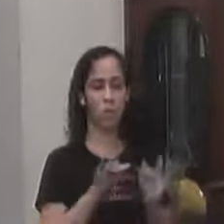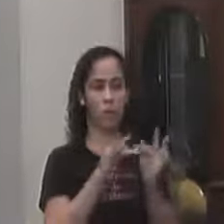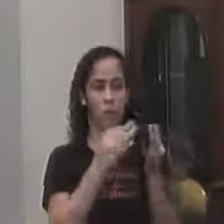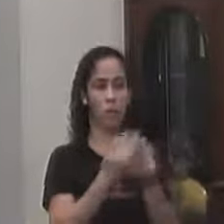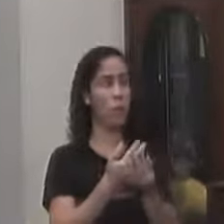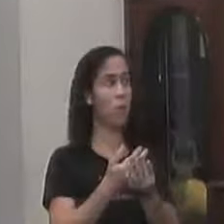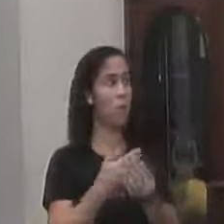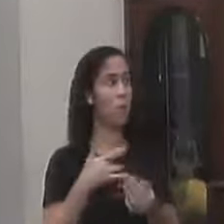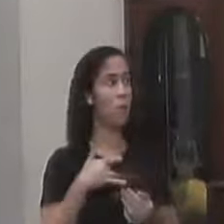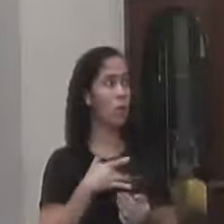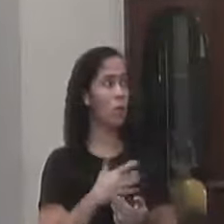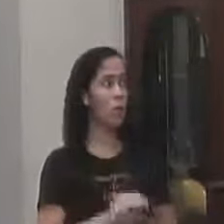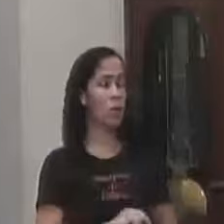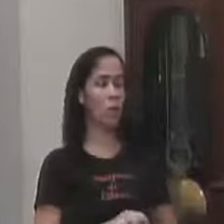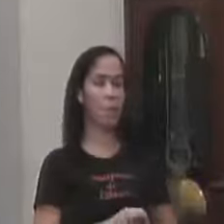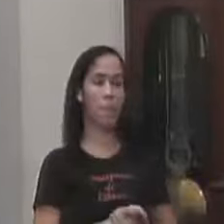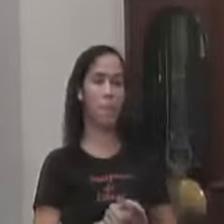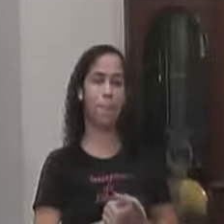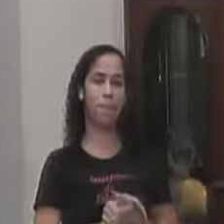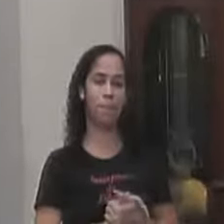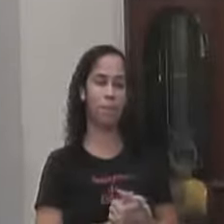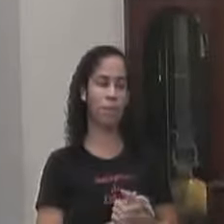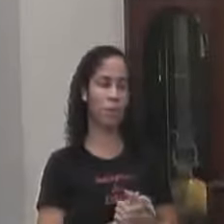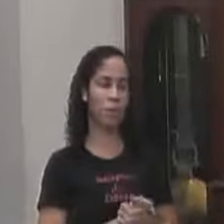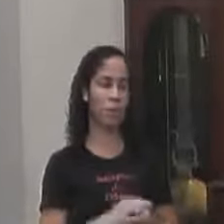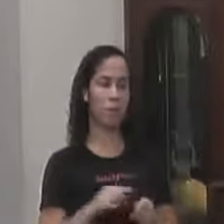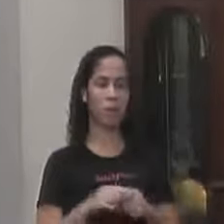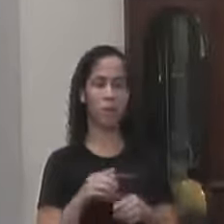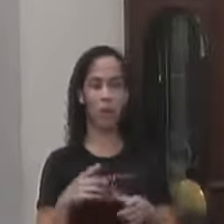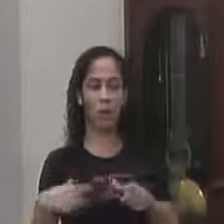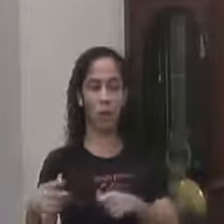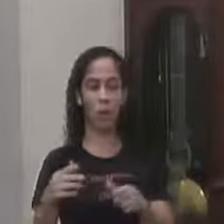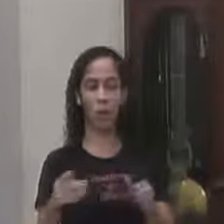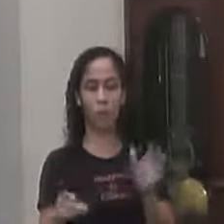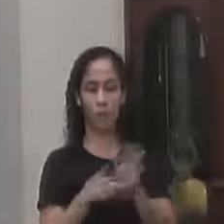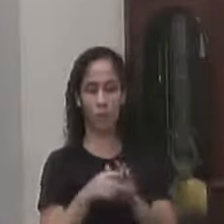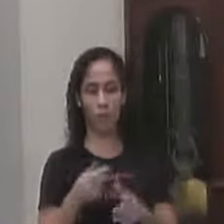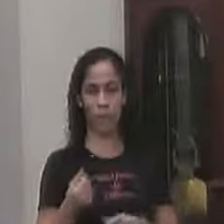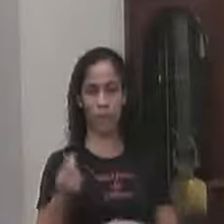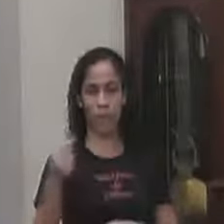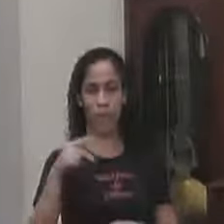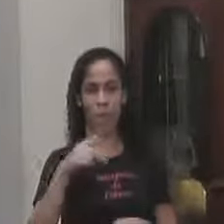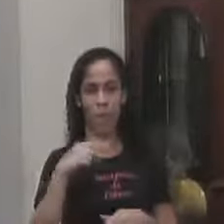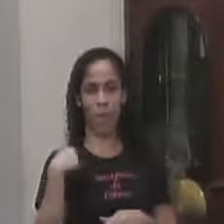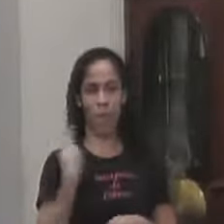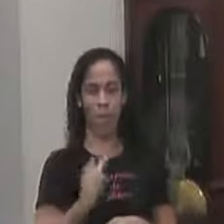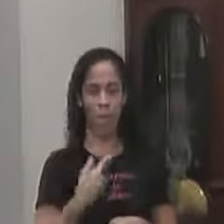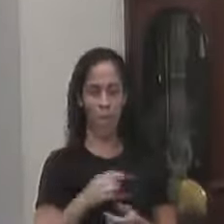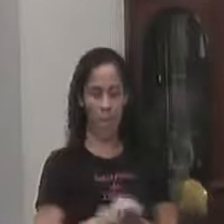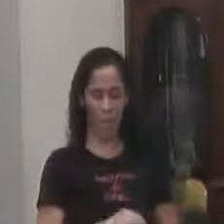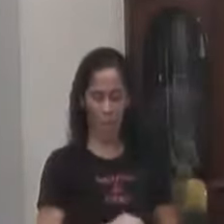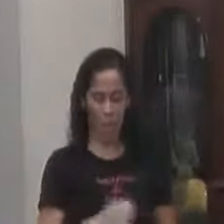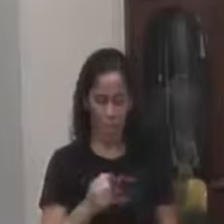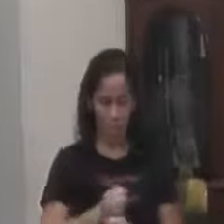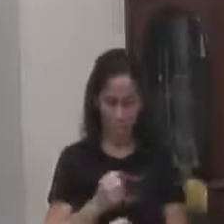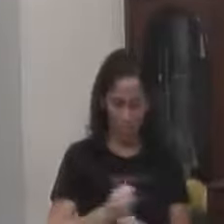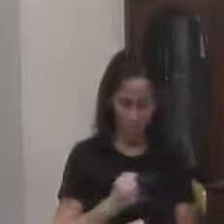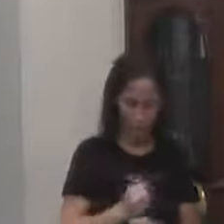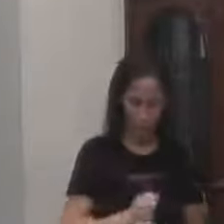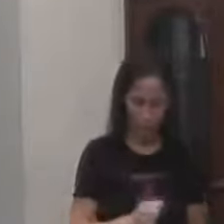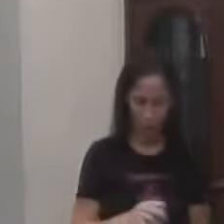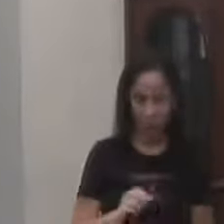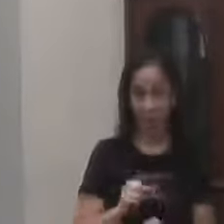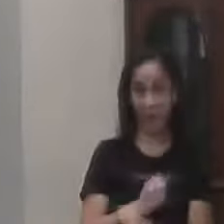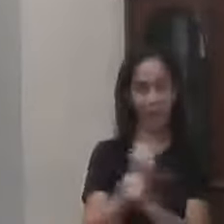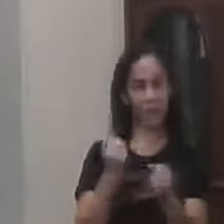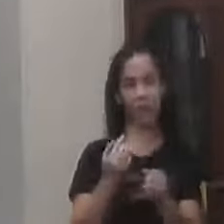De saúde da família Aquilo ali É um ambiente Que tem um dinheiro público Ali Uma obra Que está terminando E não